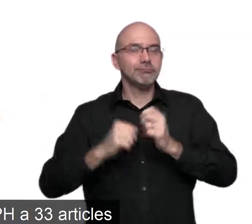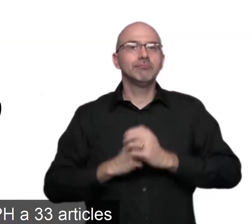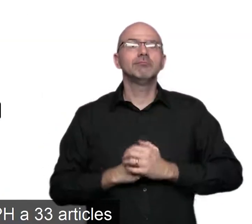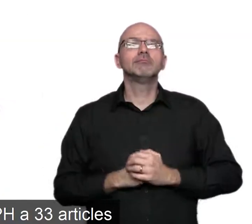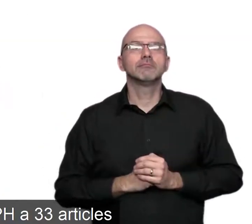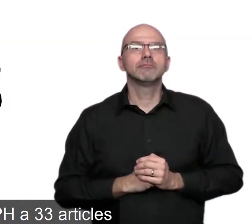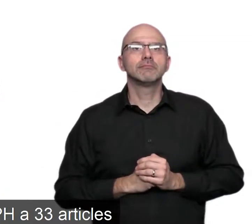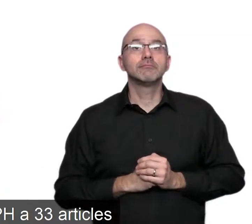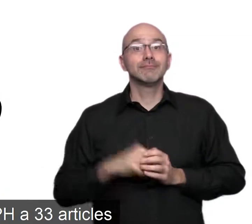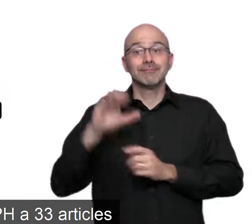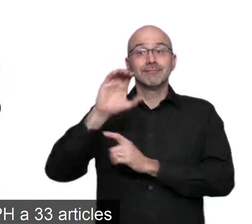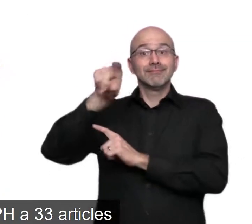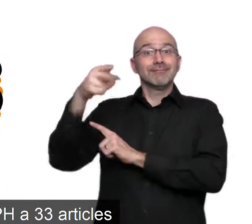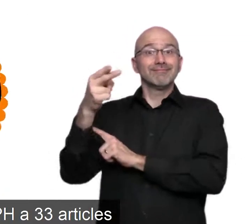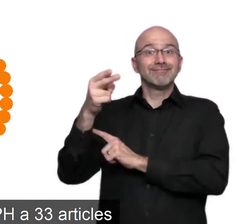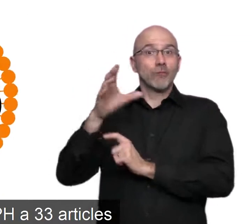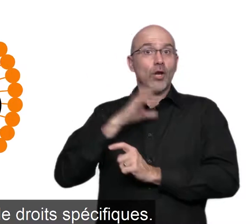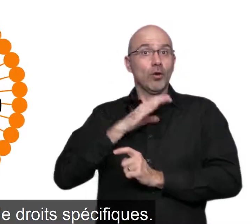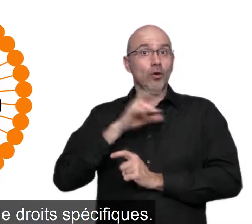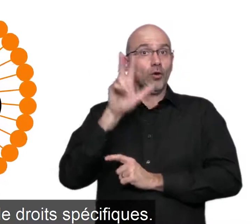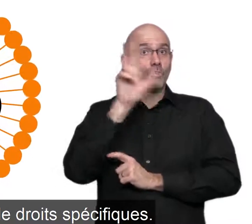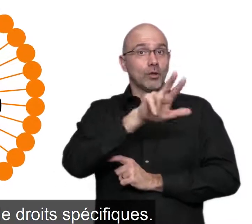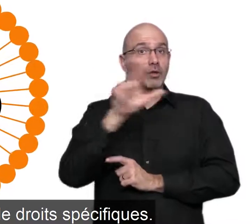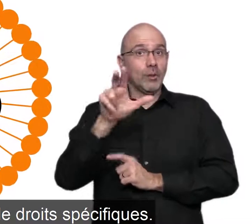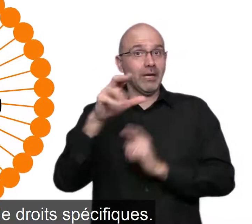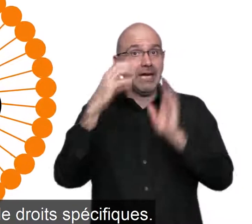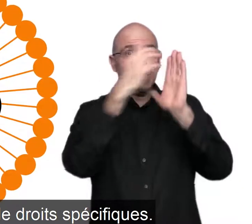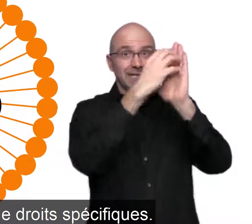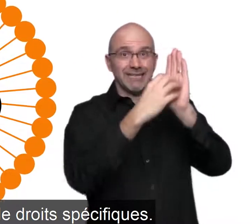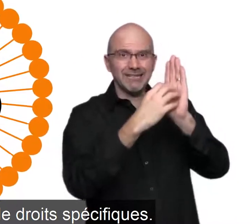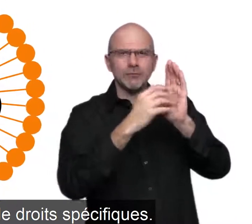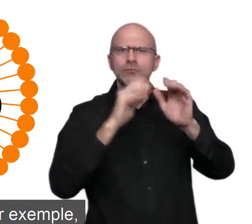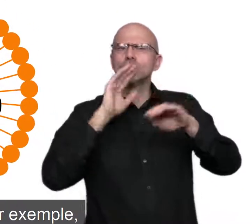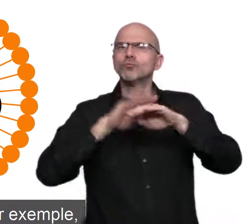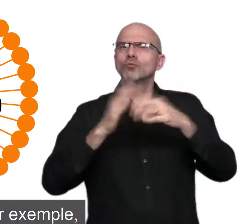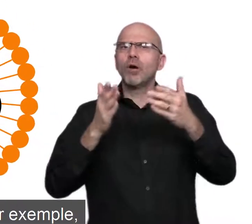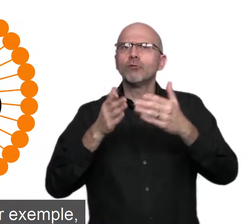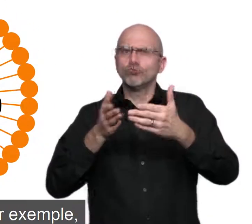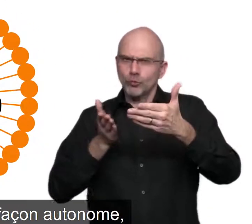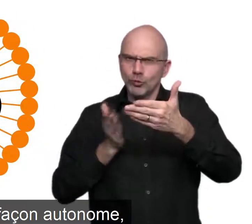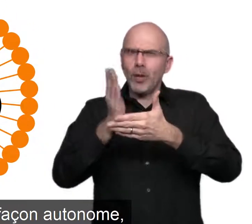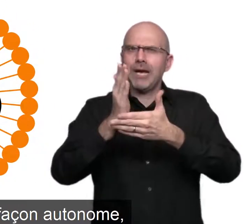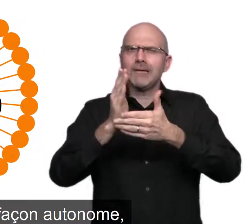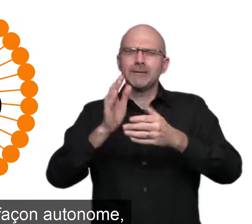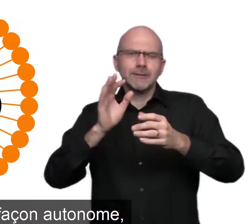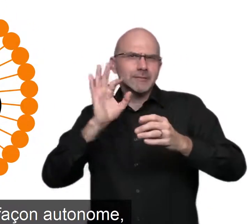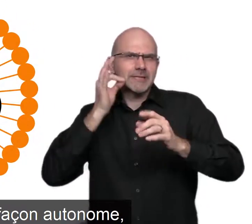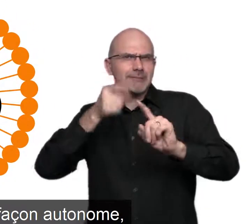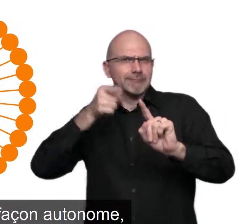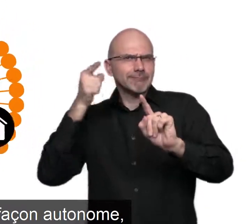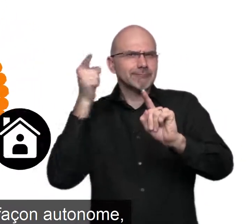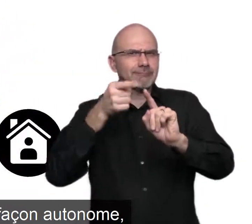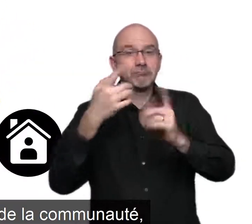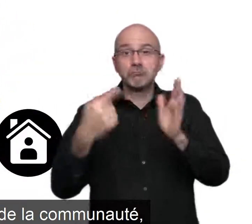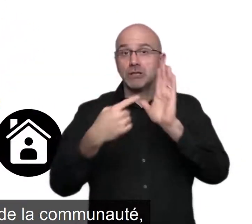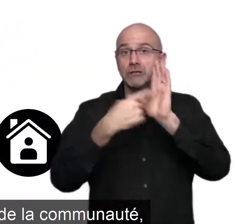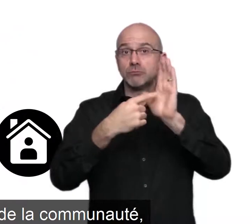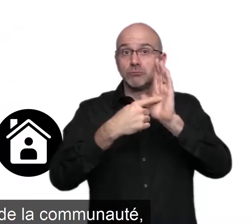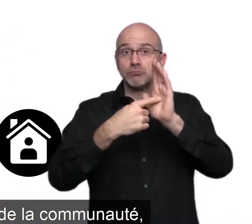CDPH a 33 articles qui parlent de droits spécifiques, par exemple vivre de façon autonome, faire partie